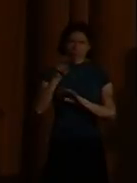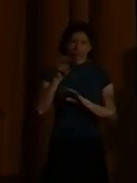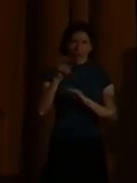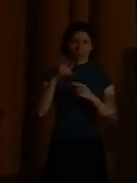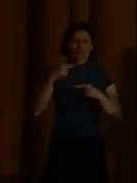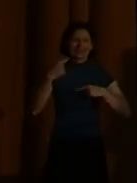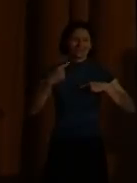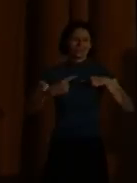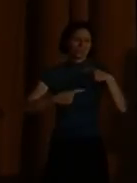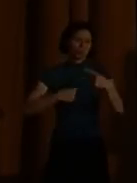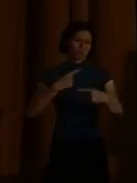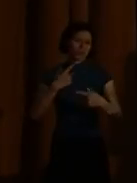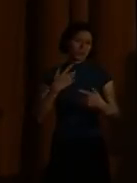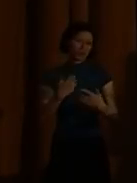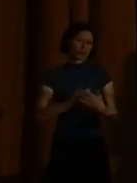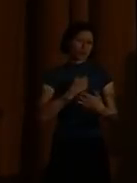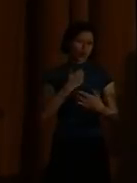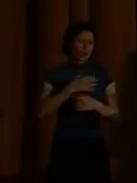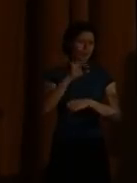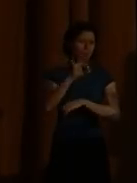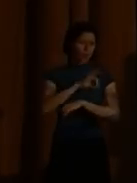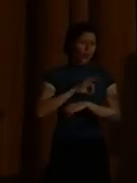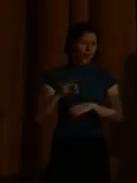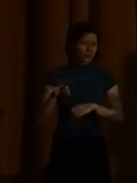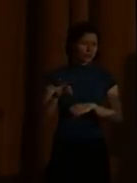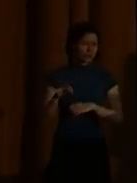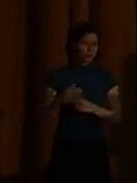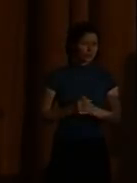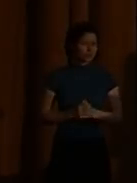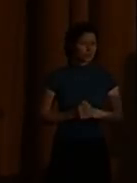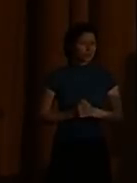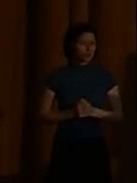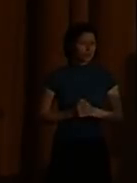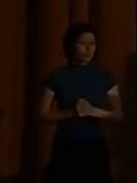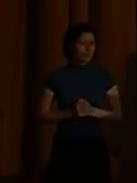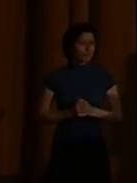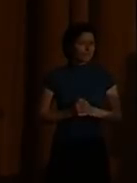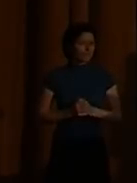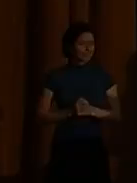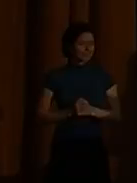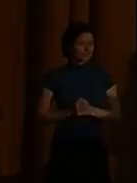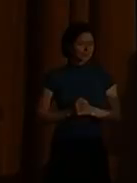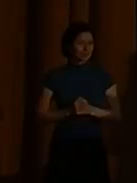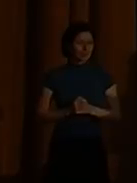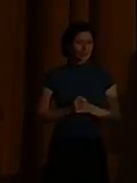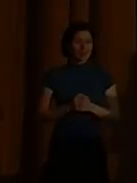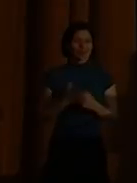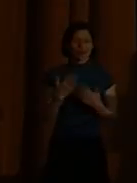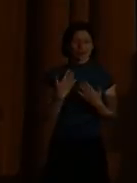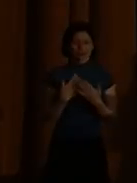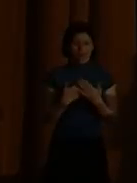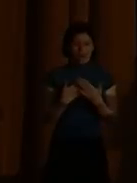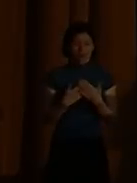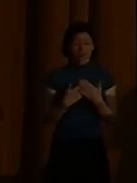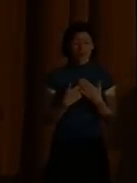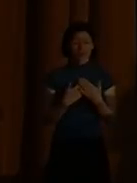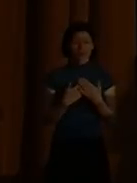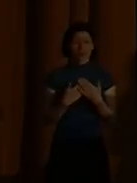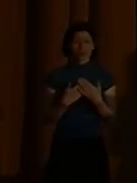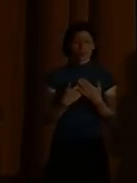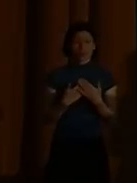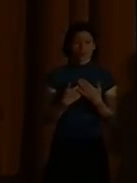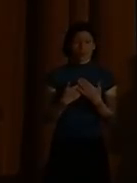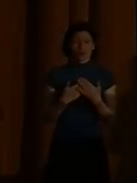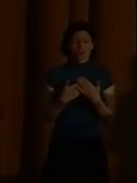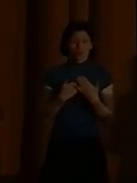Das, von Grund auf, diese Umgebung einer Schule mit einbezieht. Co właśnie od začátku okolí der Schule